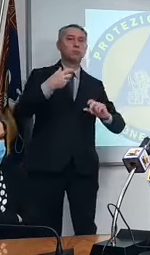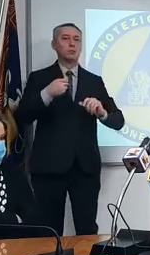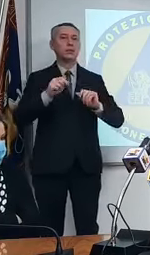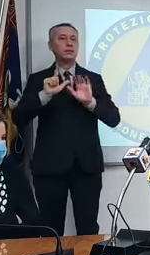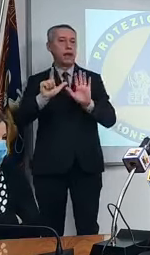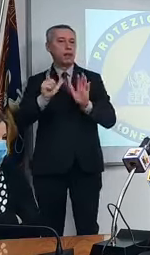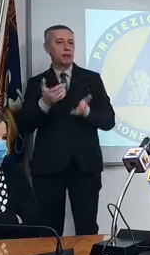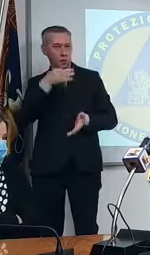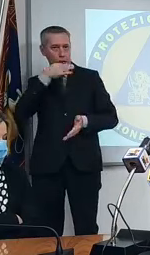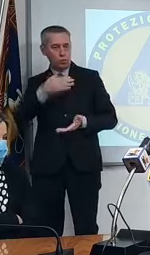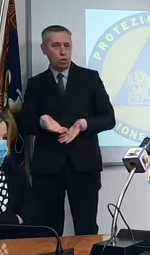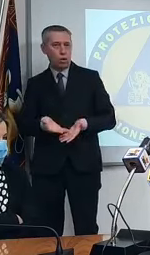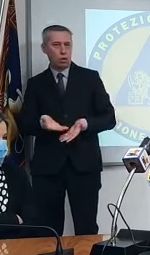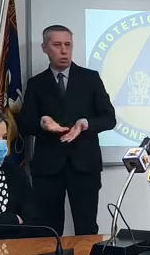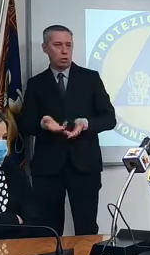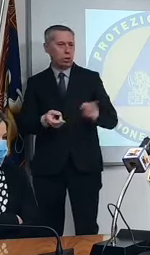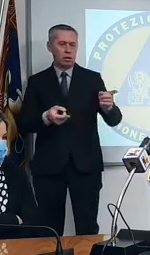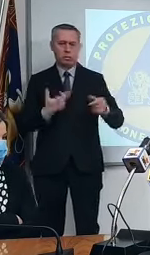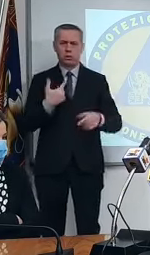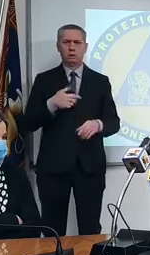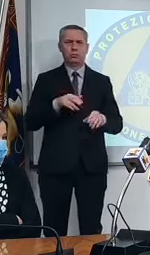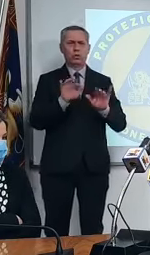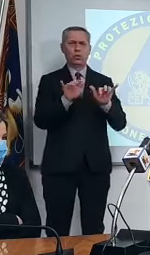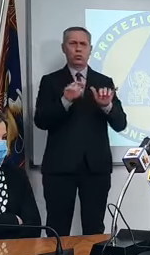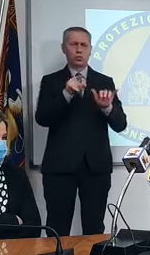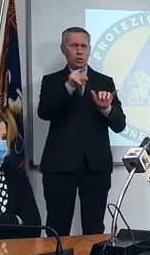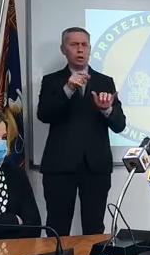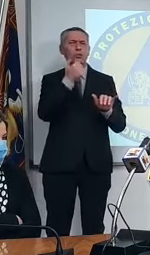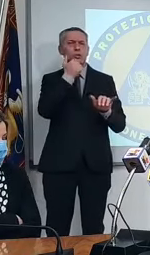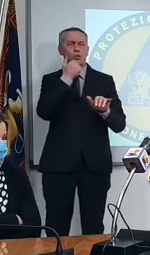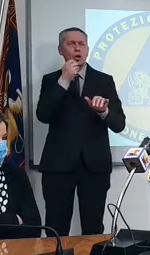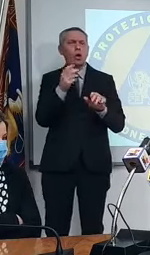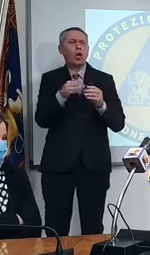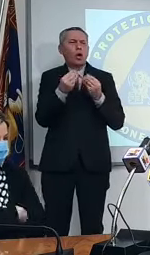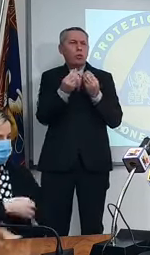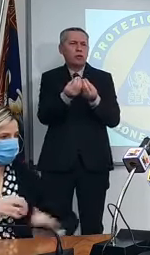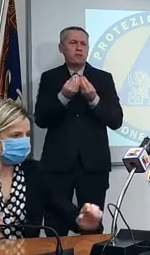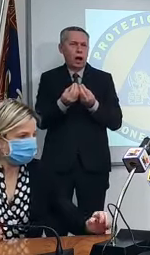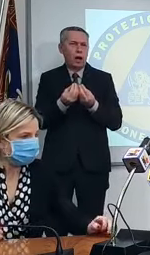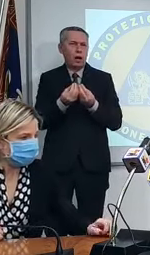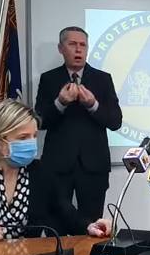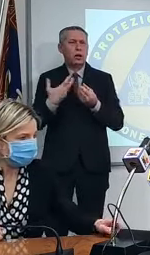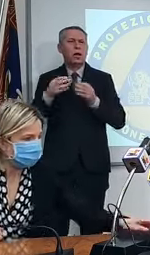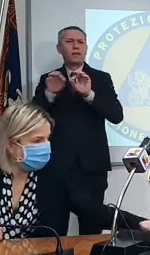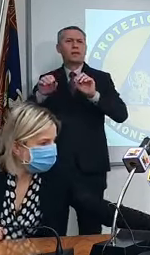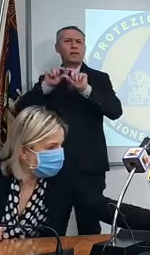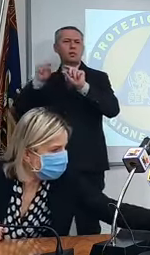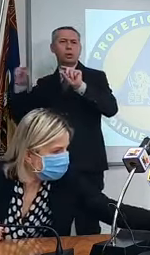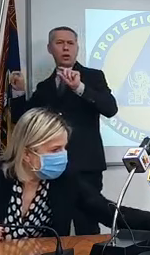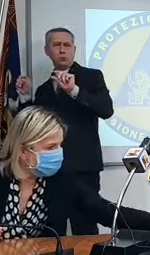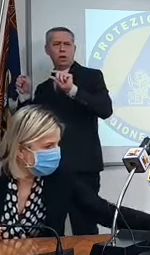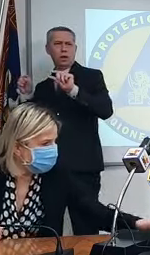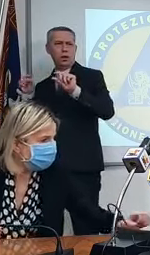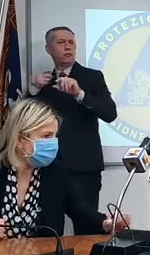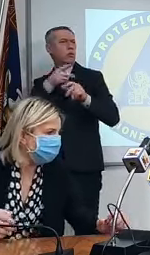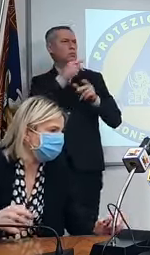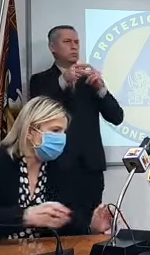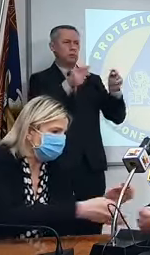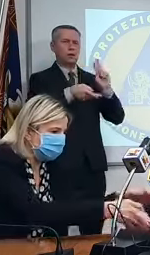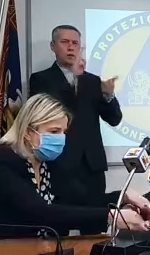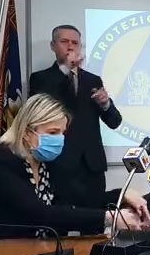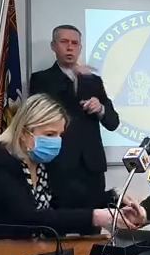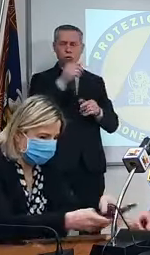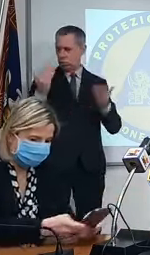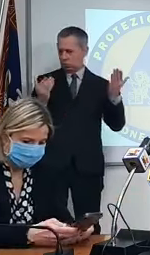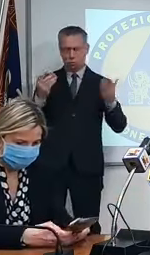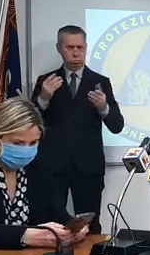qui avete somministrato vaccini che non avevate e quindi si dà meno 6.000. Quindi sono 6.000 dosi guadagnate